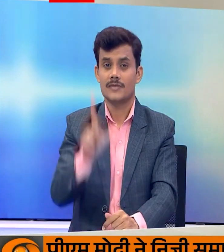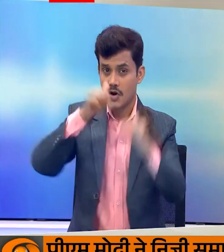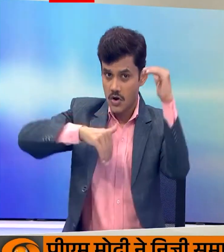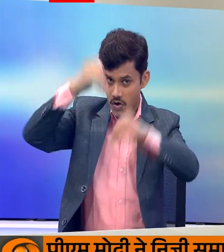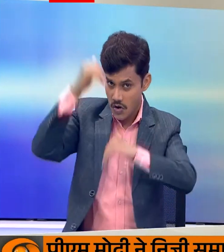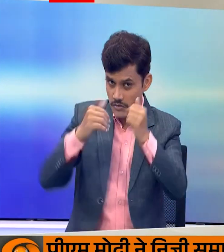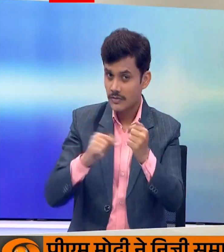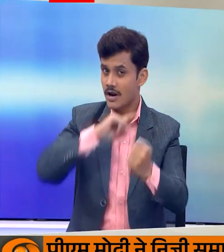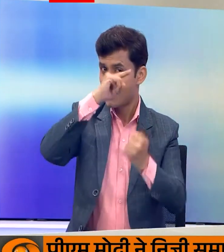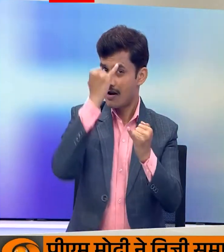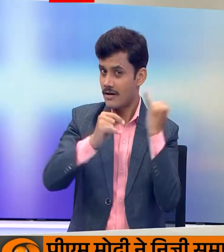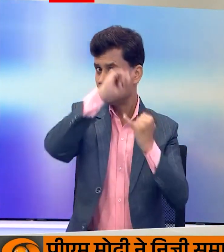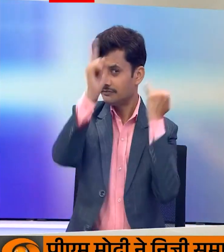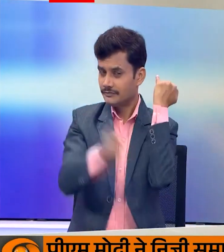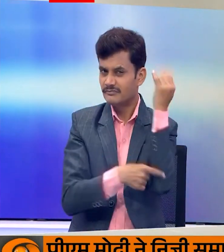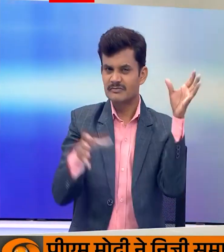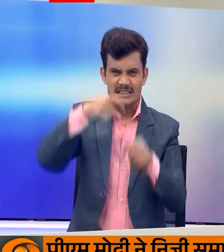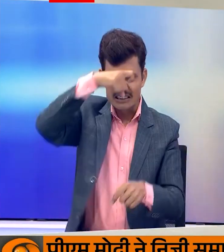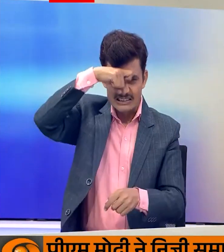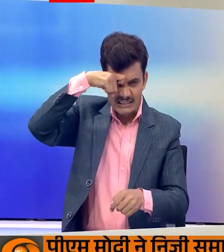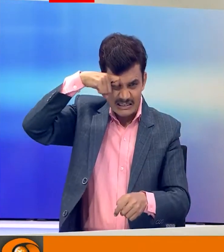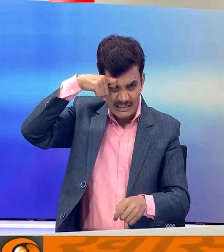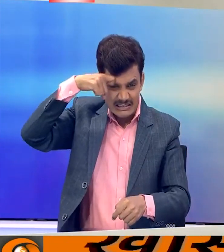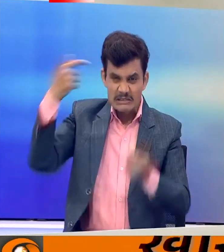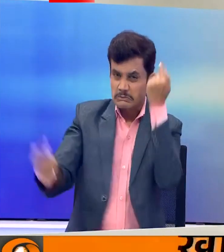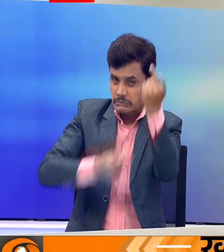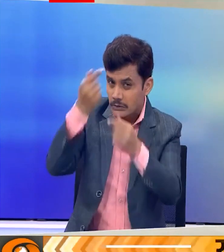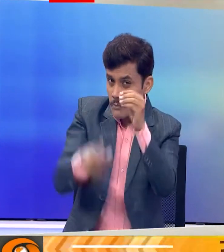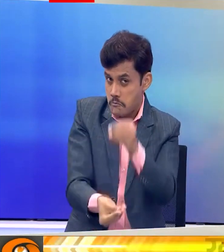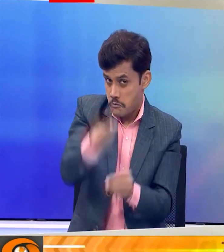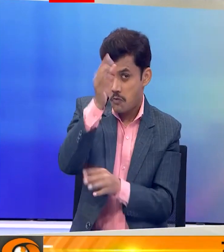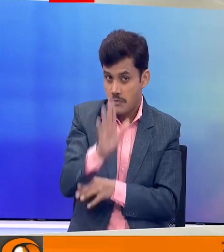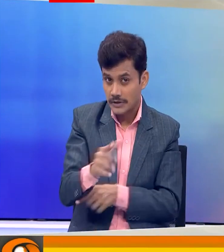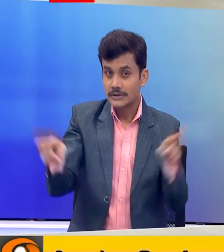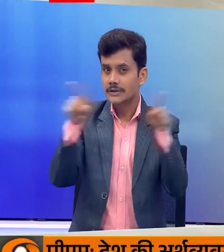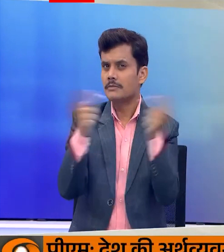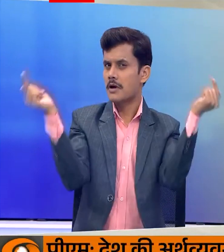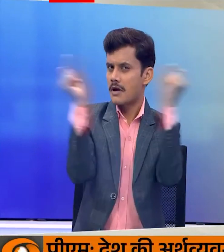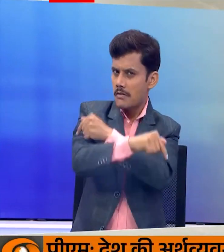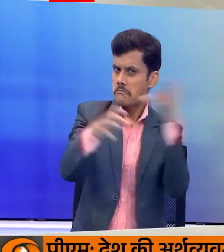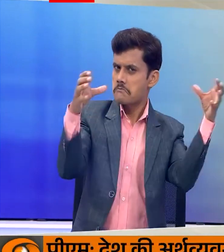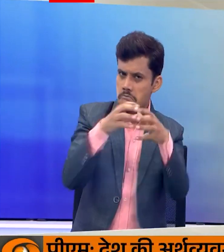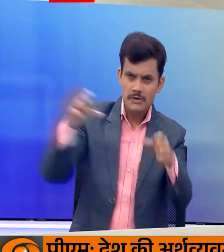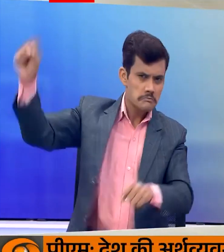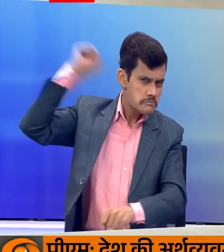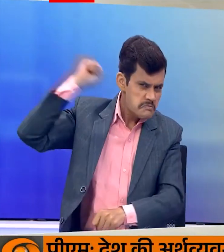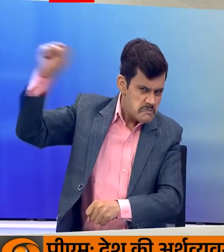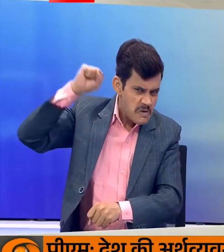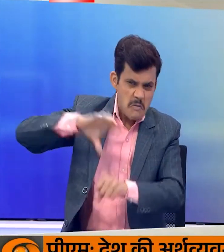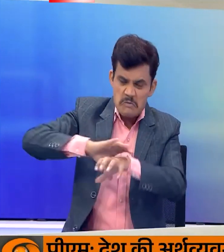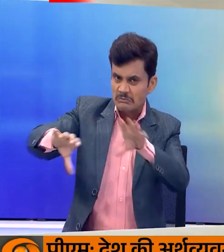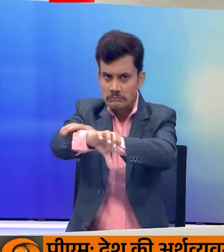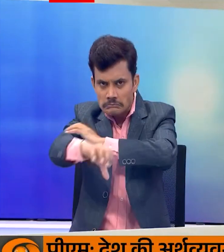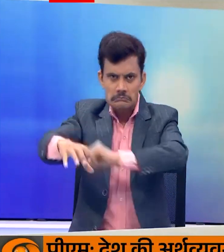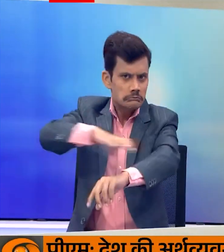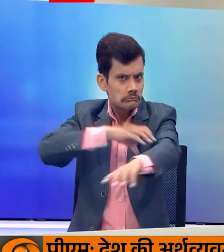लोकसभा चुनाव के अंतिम चरण में कर्मी के साथ साथ सियासी पारा भी चड़ने लगा है ऐसे में विपक्ष भी चुनाव प्रचार में 80 चोटी